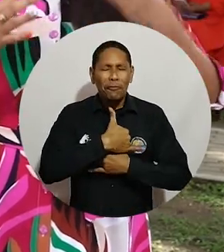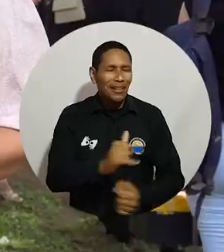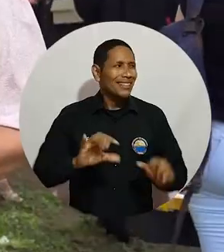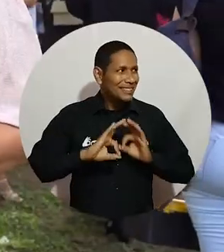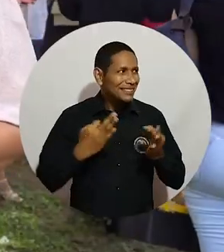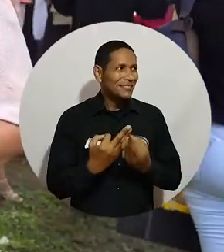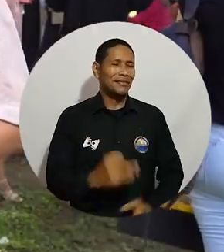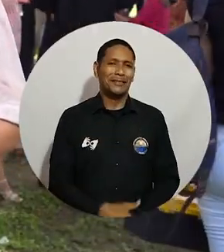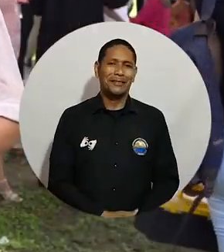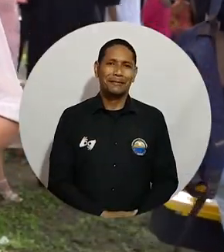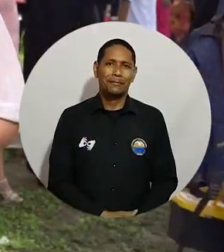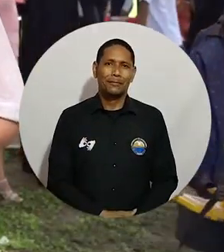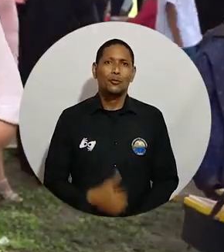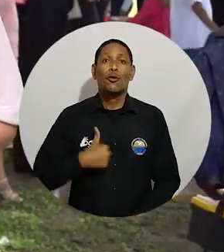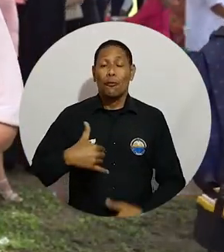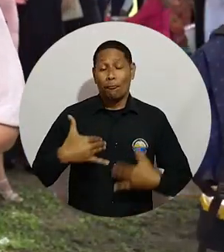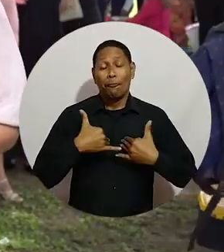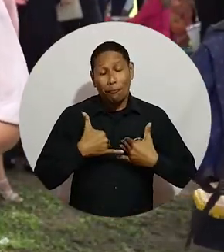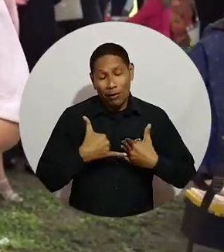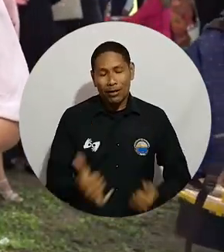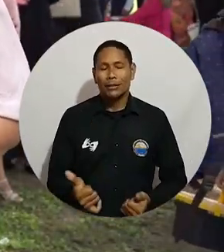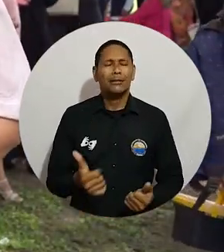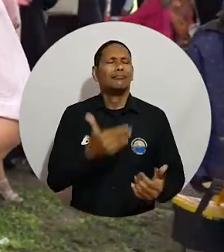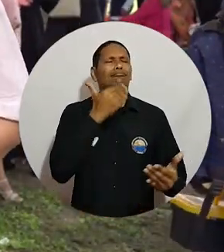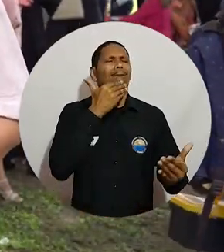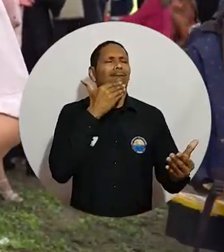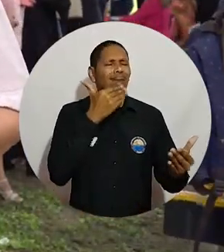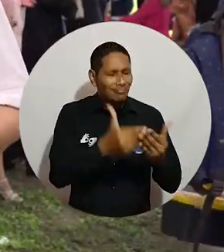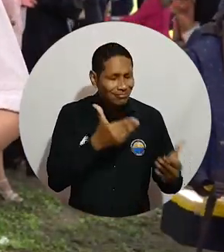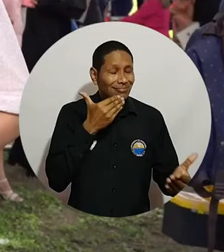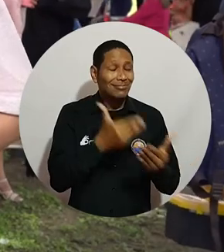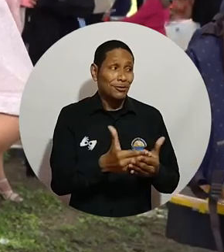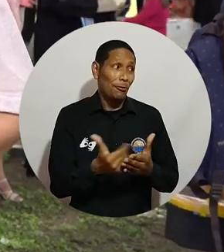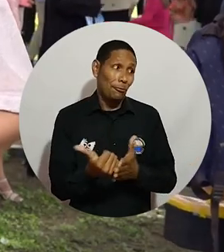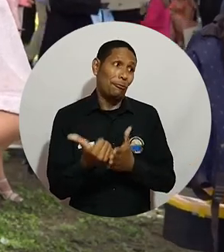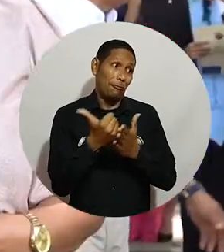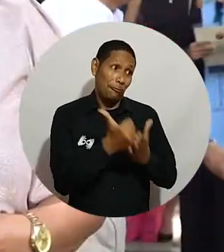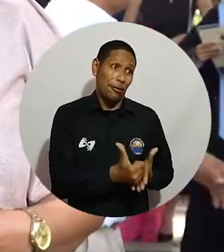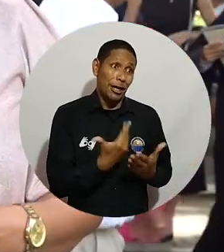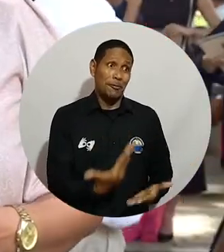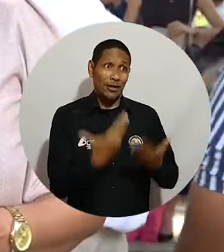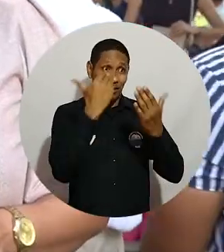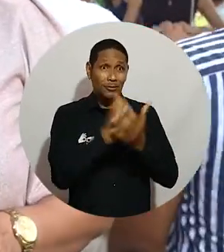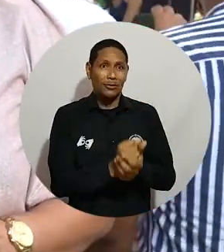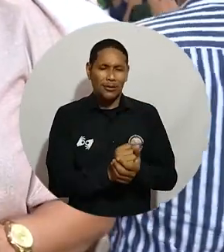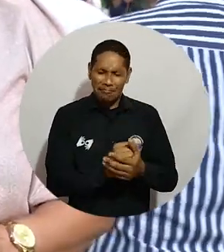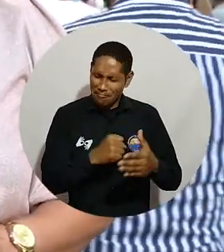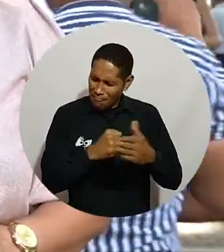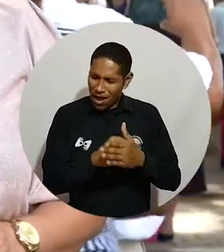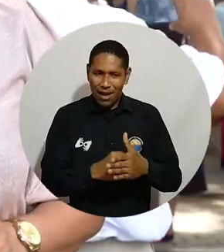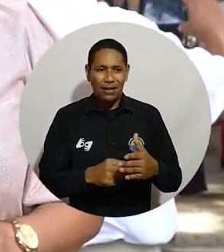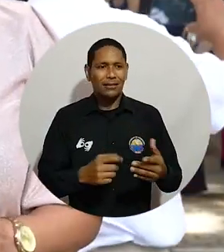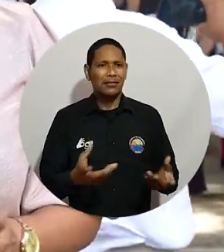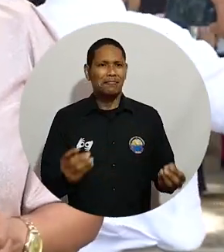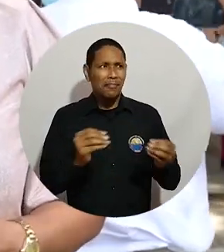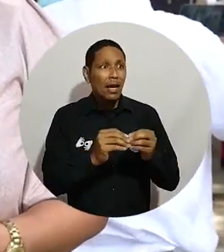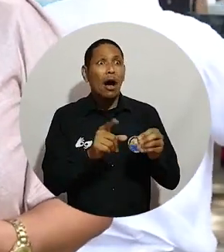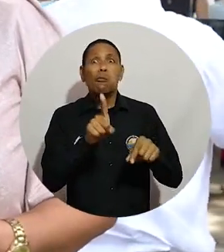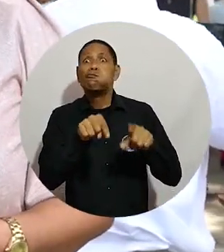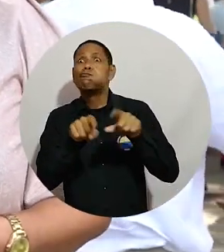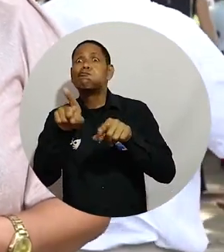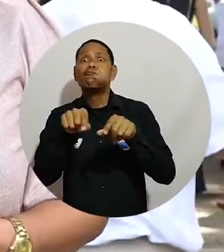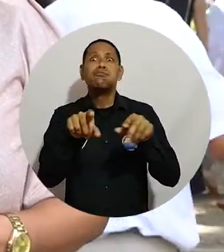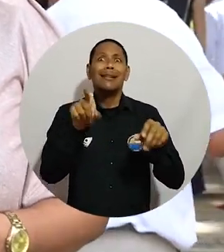mi familia. Estoy muy feliz de darle mis mejores agradecimientos por lo que han hecho y que sigan, que hay bastantes